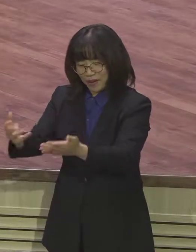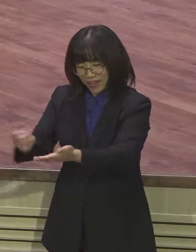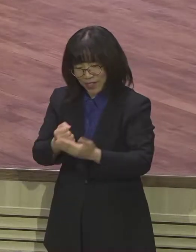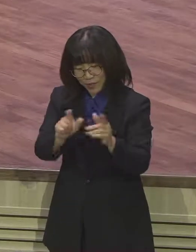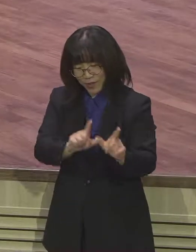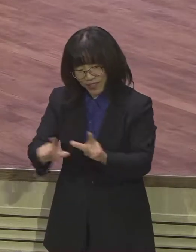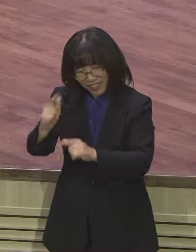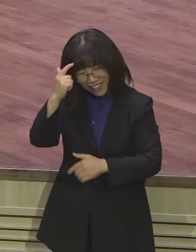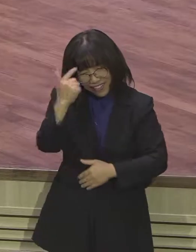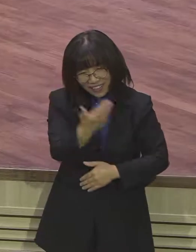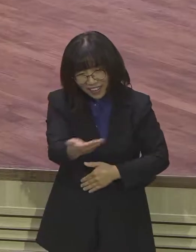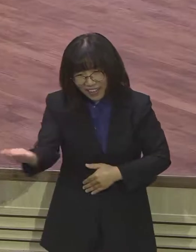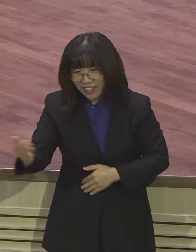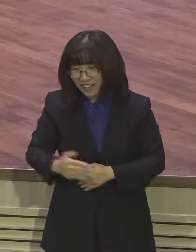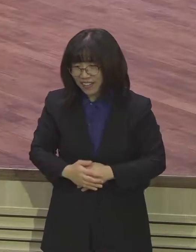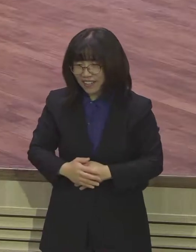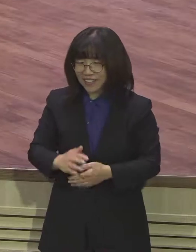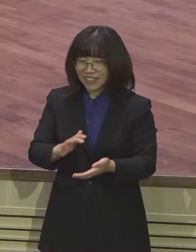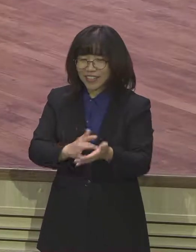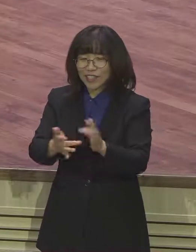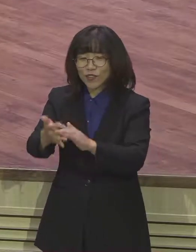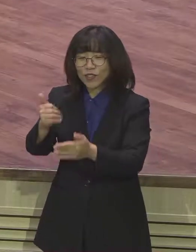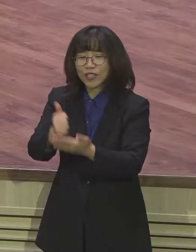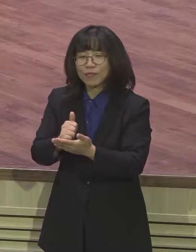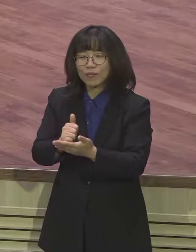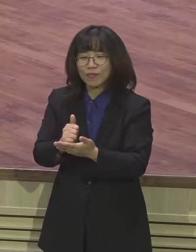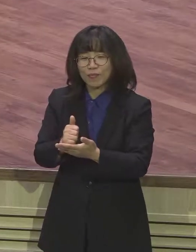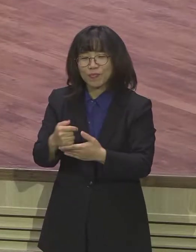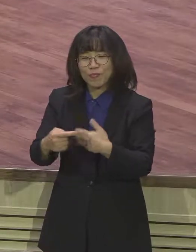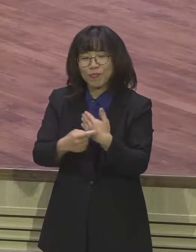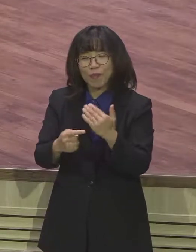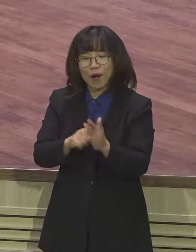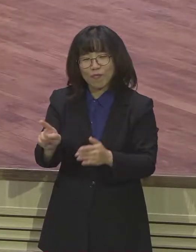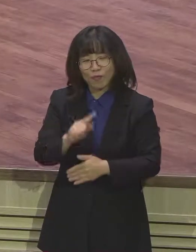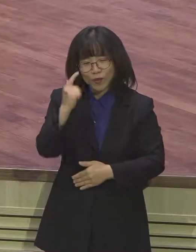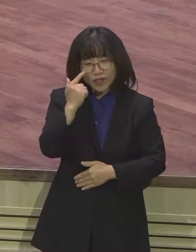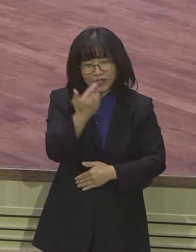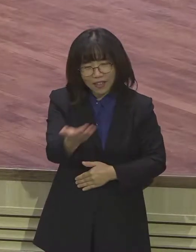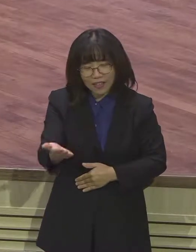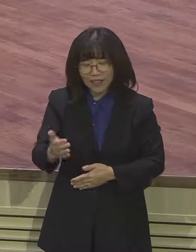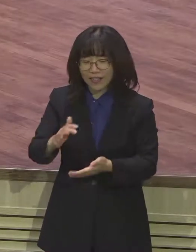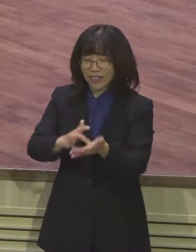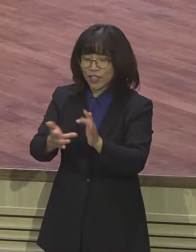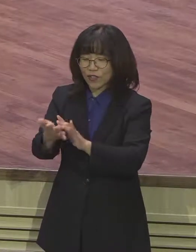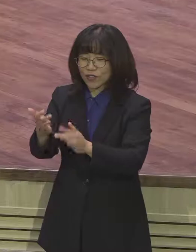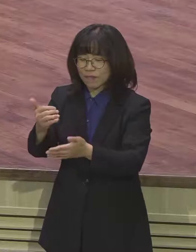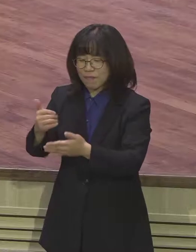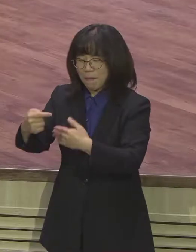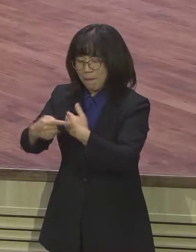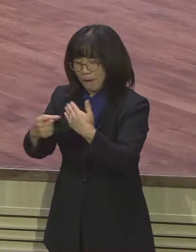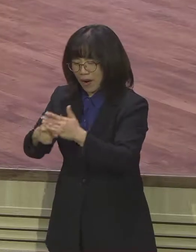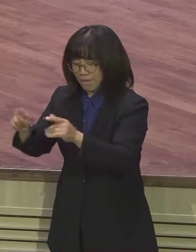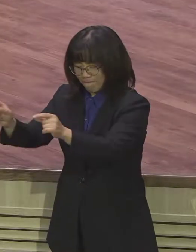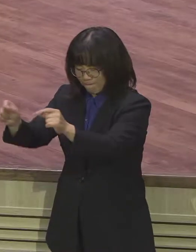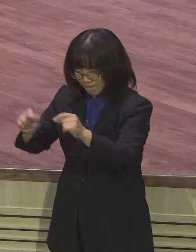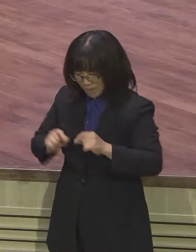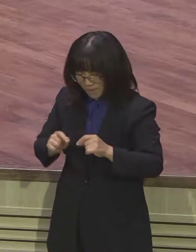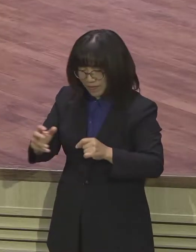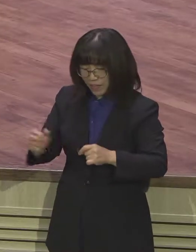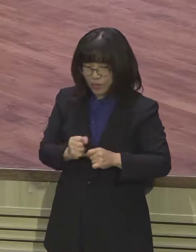과연 예수님이라면 어떻게 하셨을까 예수의 마음으로 생각하고 정말 예수의 마음을 품고 날마다